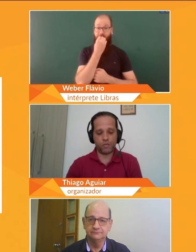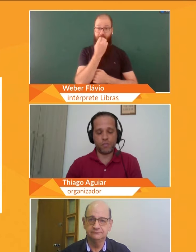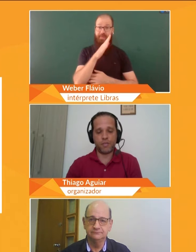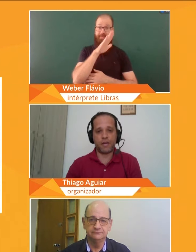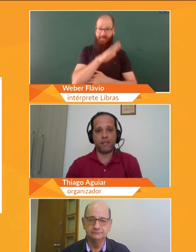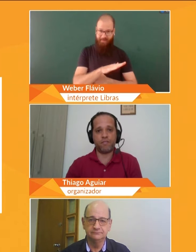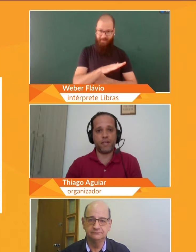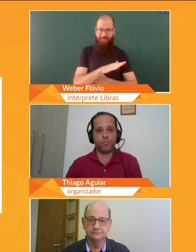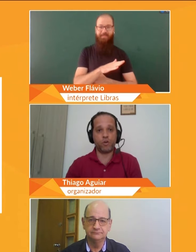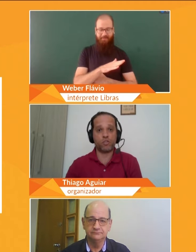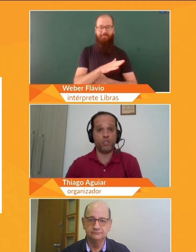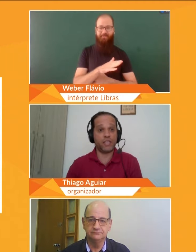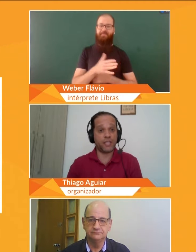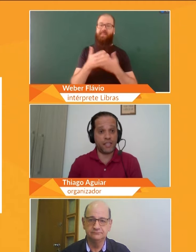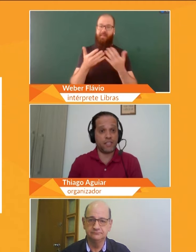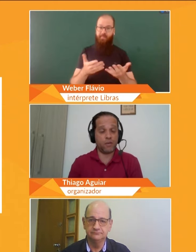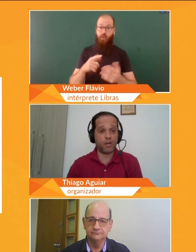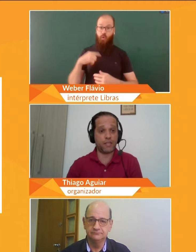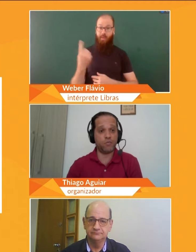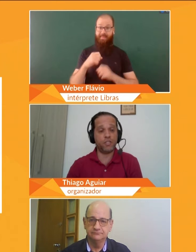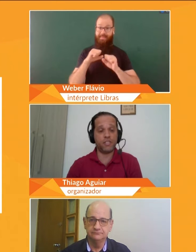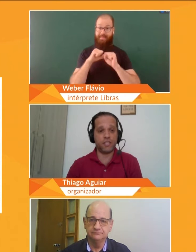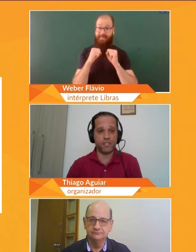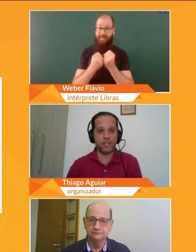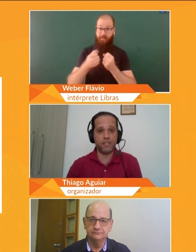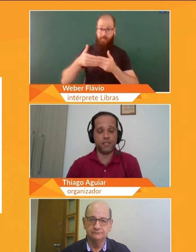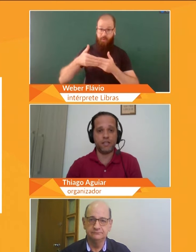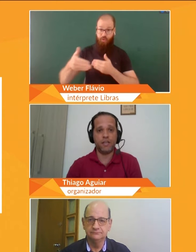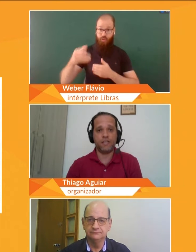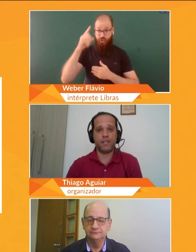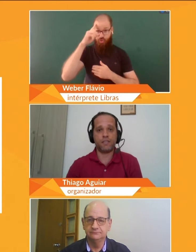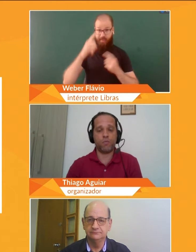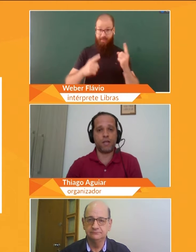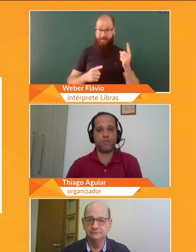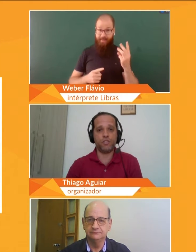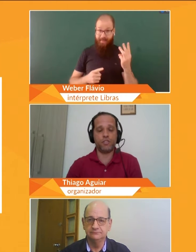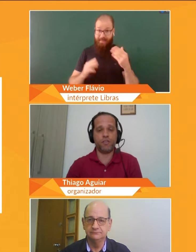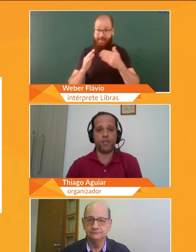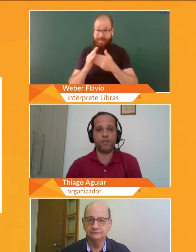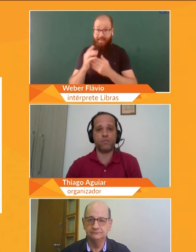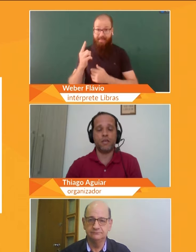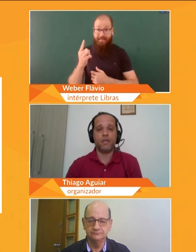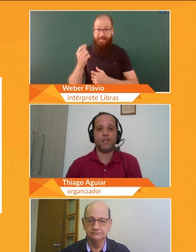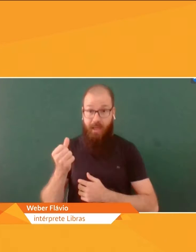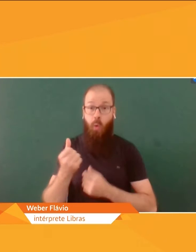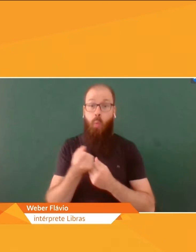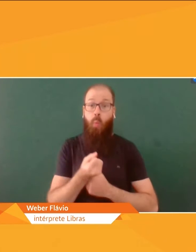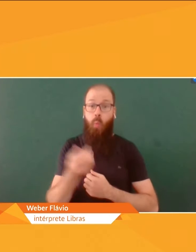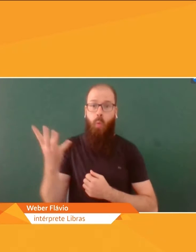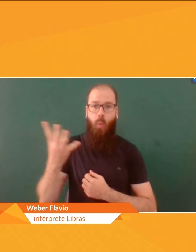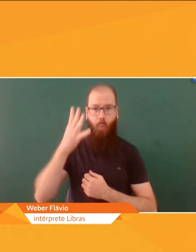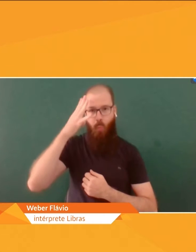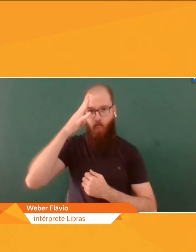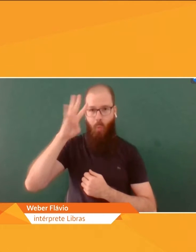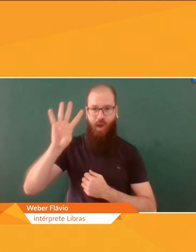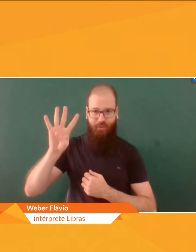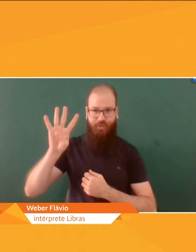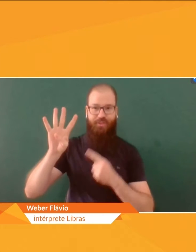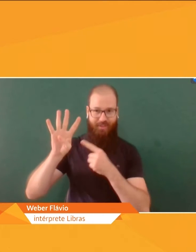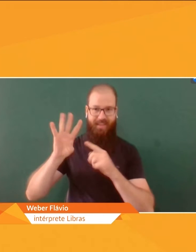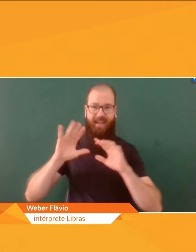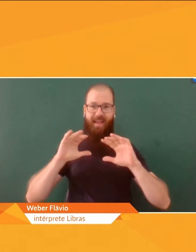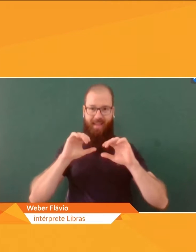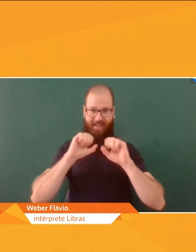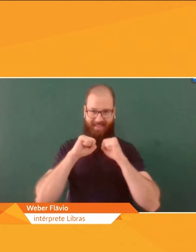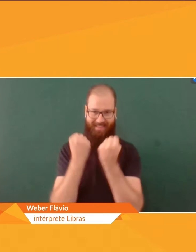Letícia, nosso seminário vai do próximo dia 13 agora até o dia 16, são quatro dias de evento, e nós colocamos